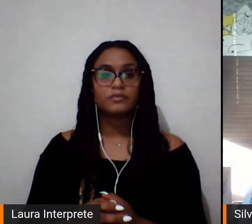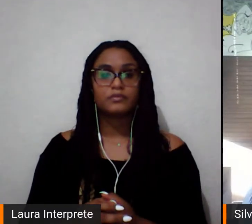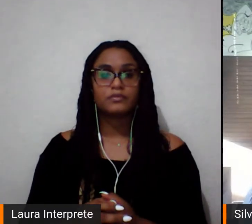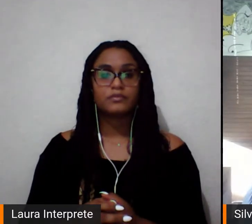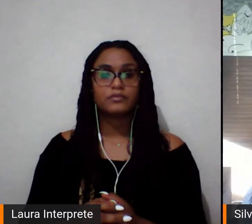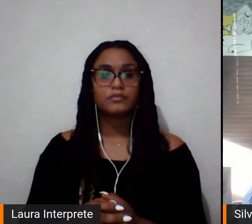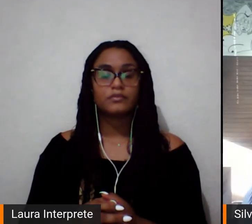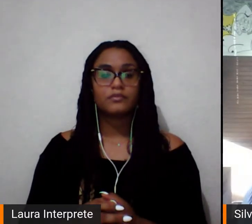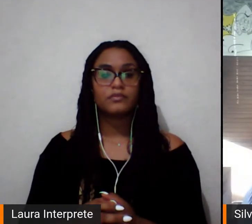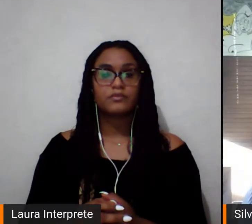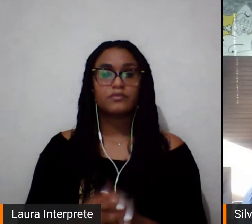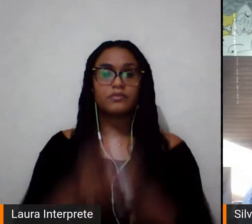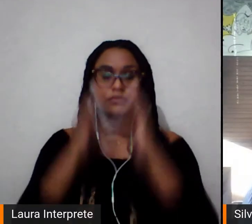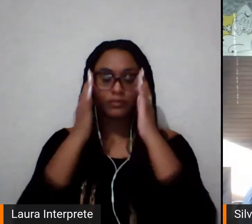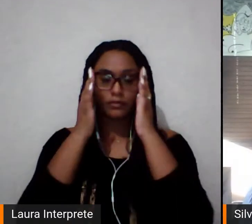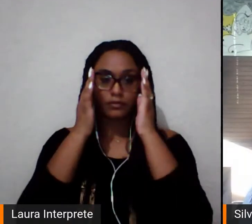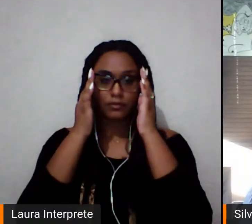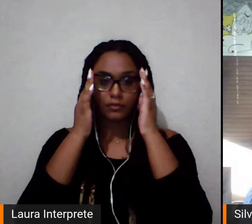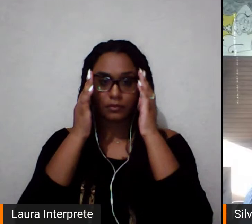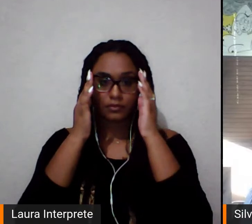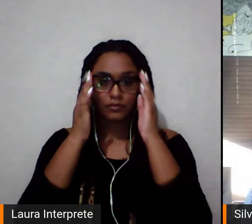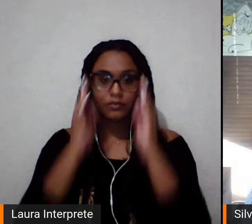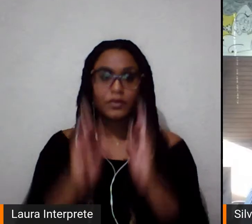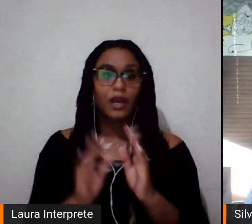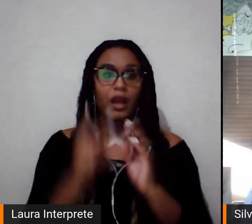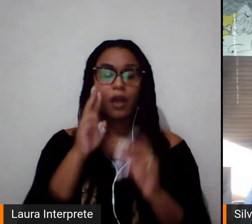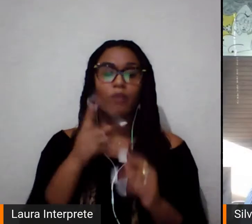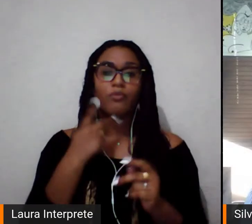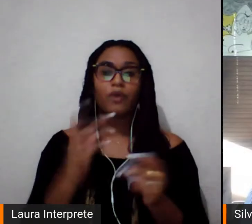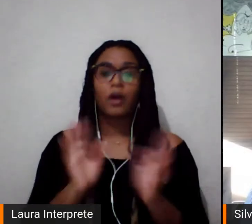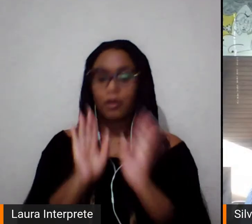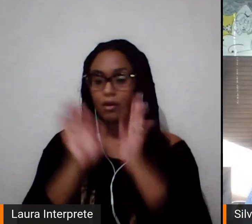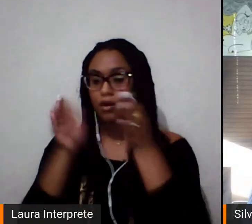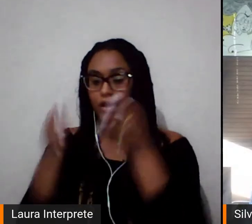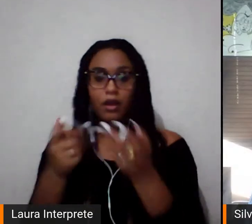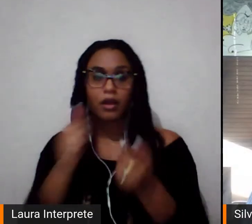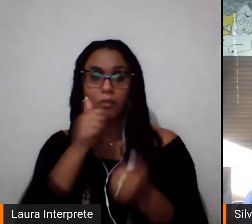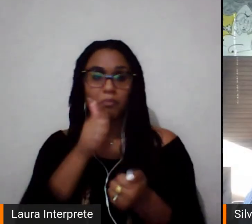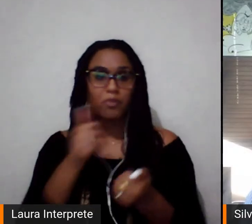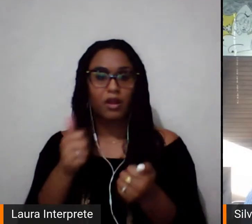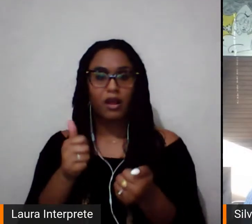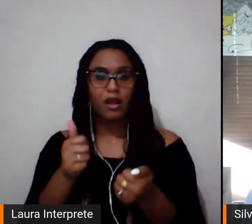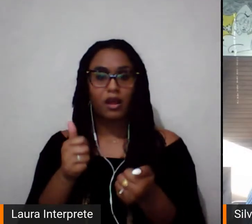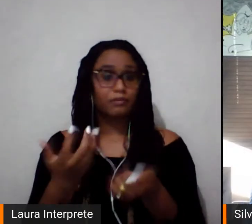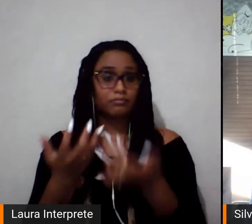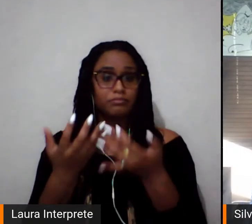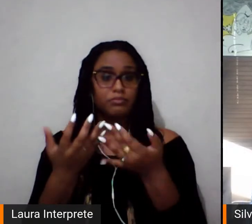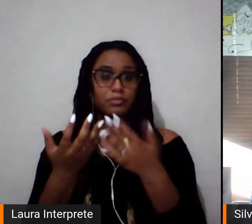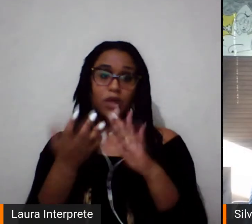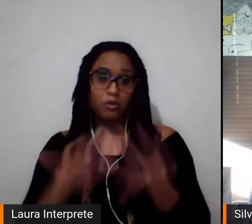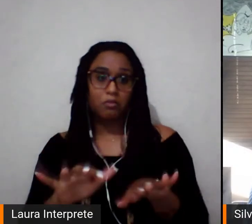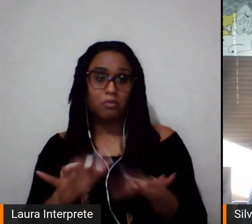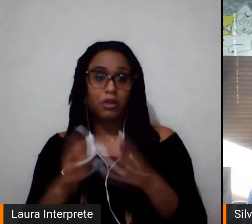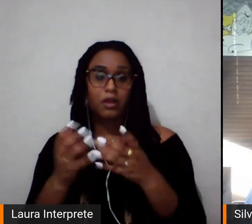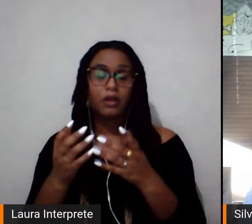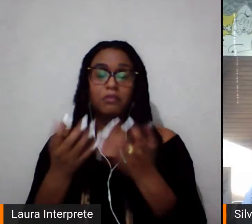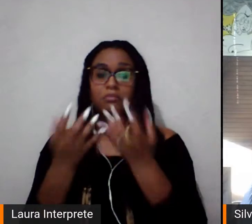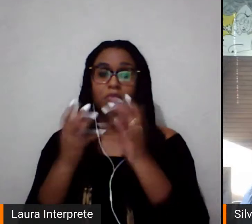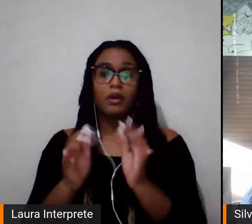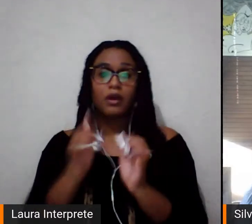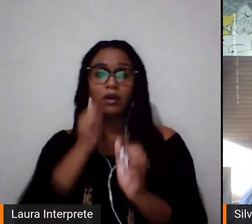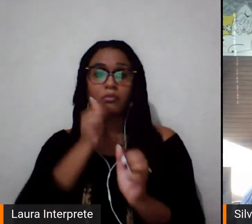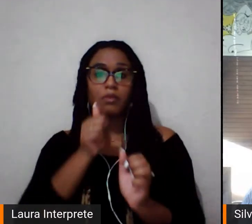ênfase, em uma dada feminilidade, as mulheres que fogem essa feminilidade, assim como os homens, mas estamos falando das mulheres,